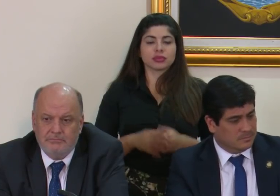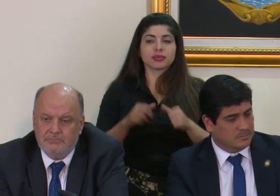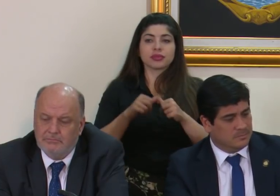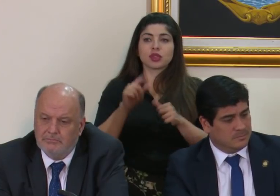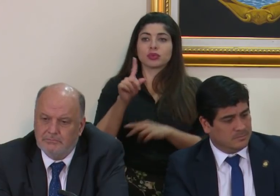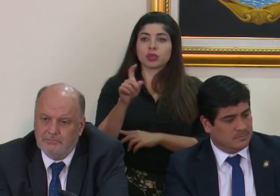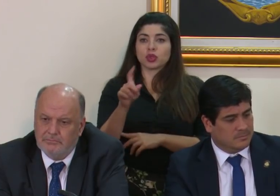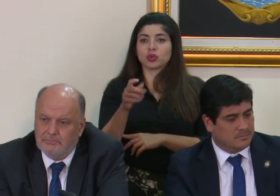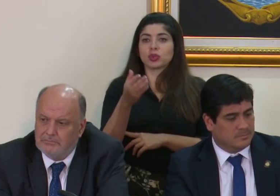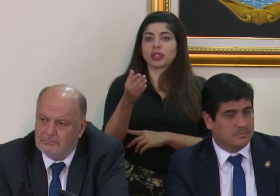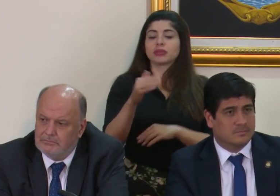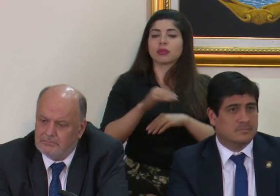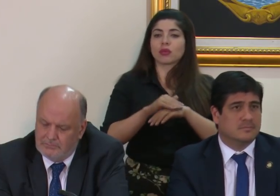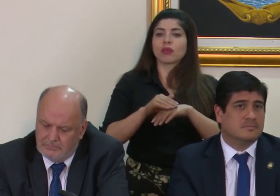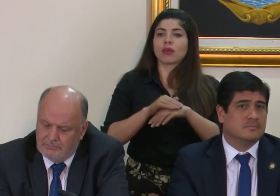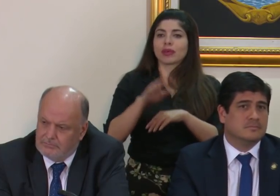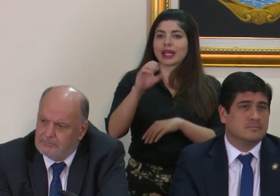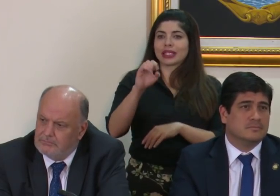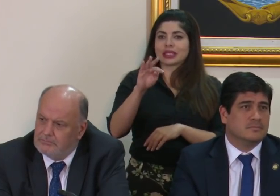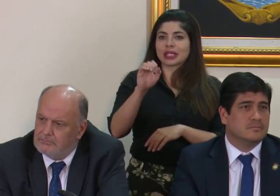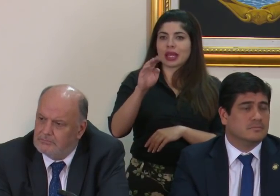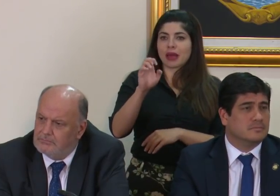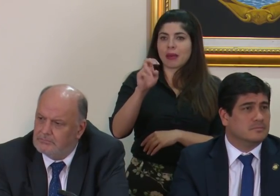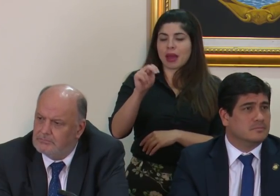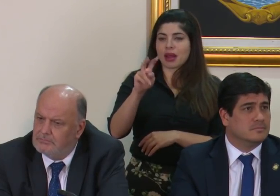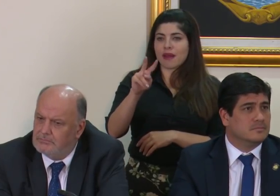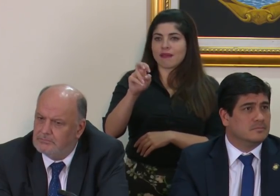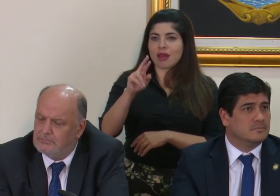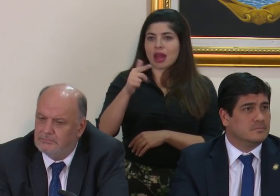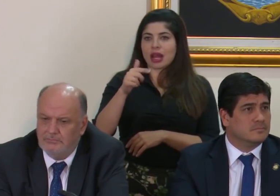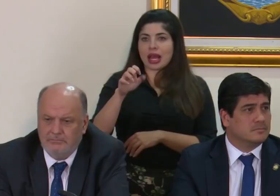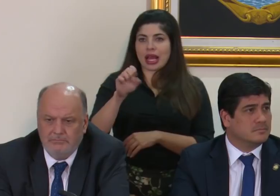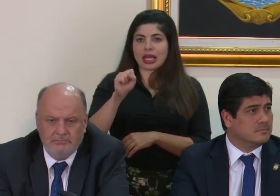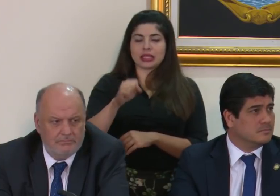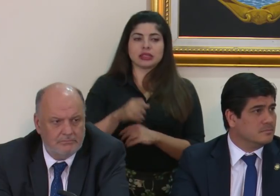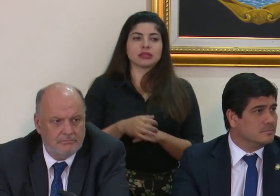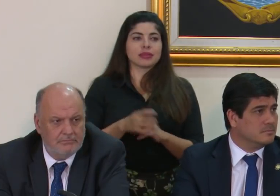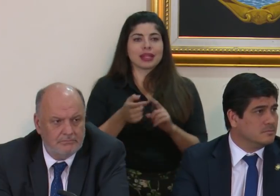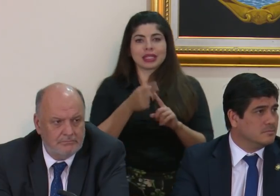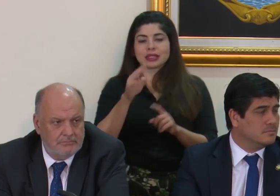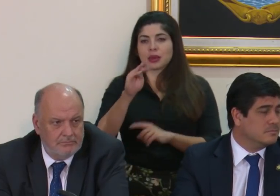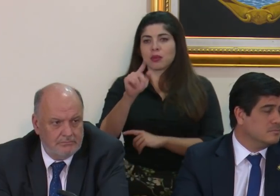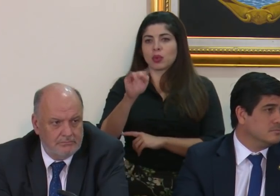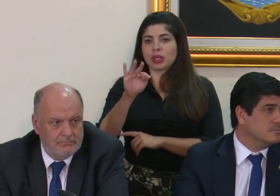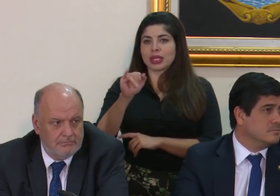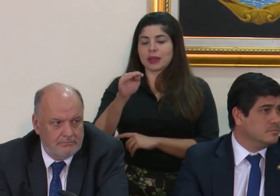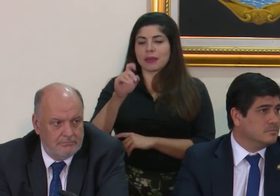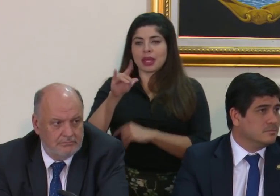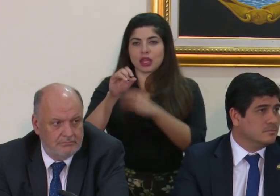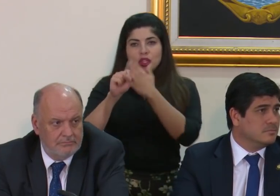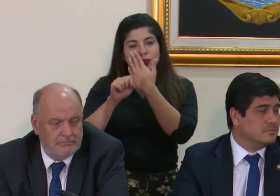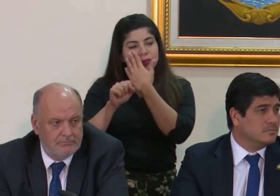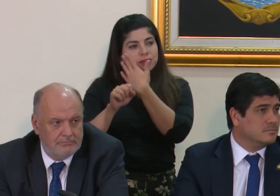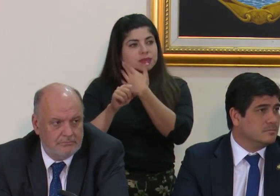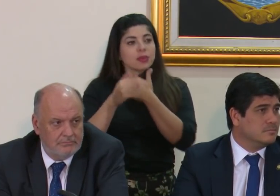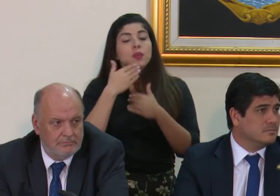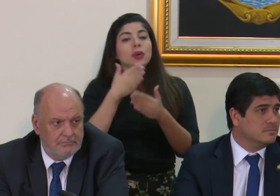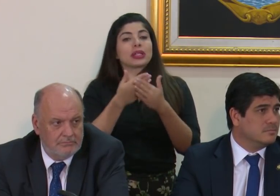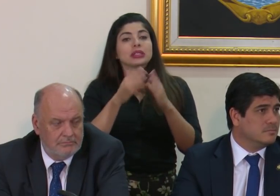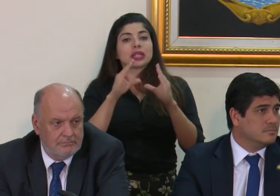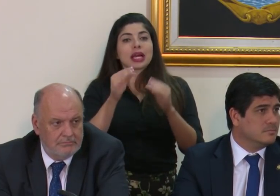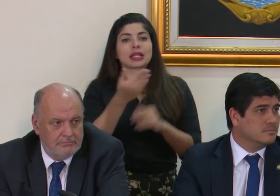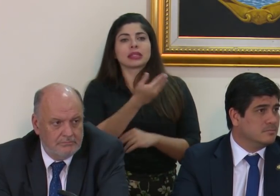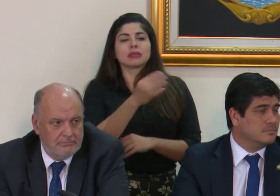Continuamos con las consultas. Por favor, Esteban Vargas, de Telediario Multimedios, por favor. Su pregunta. Buenas tardes. Don Manuel,